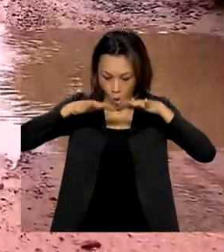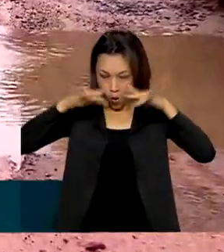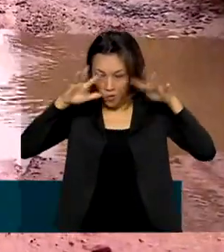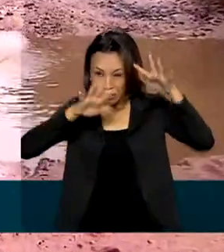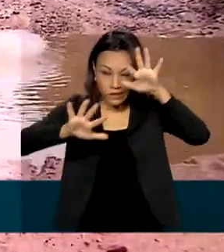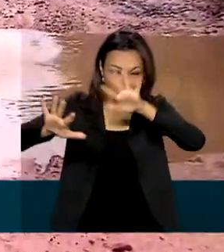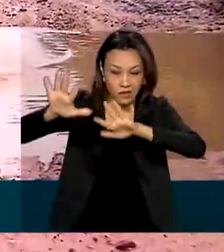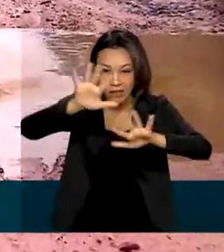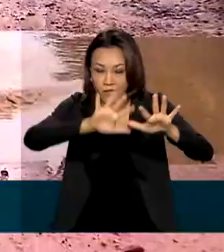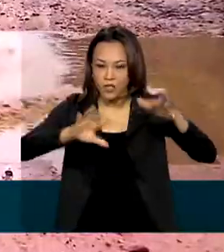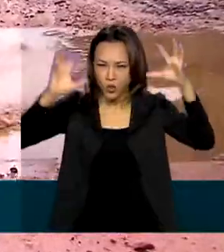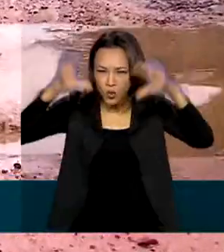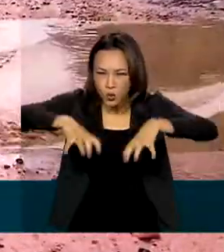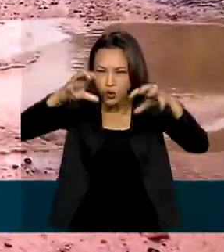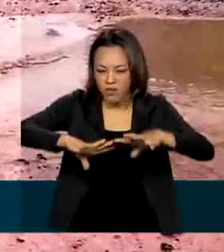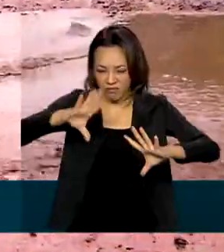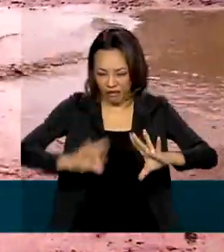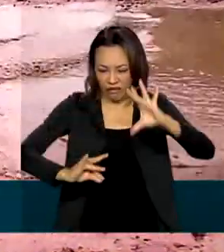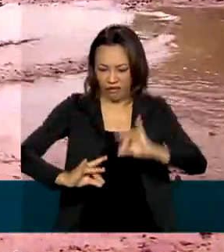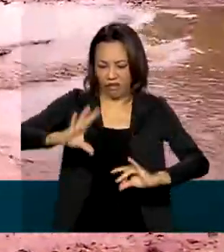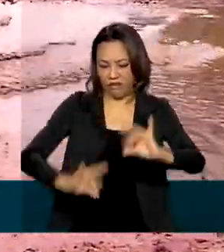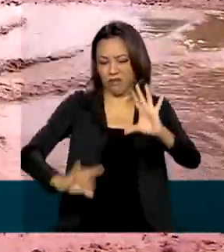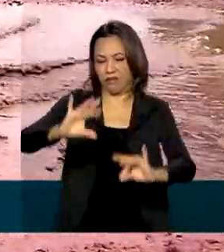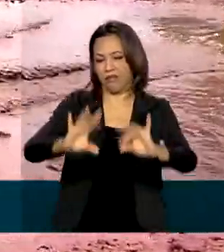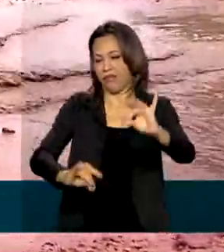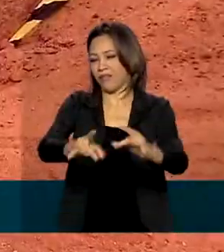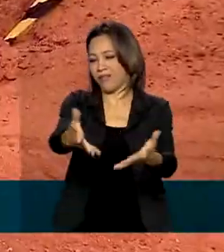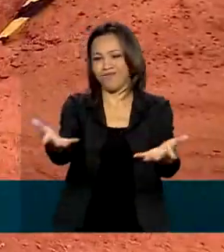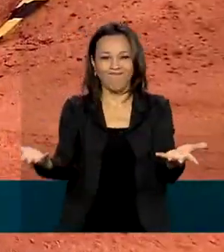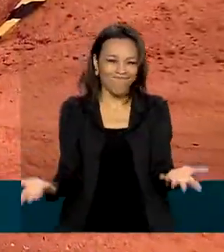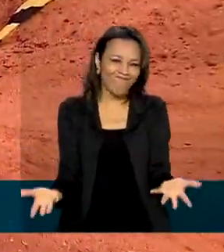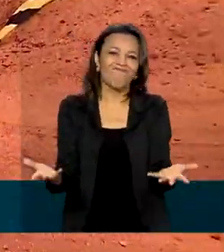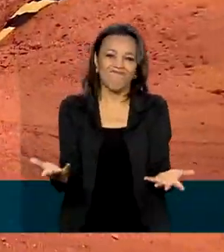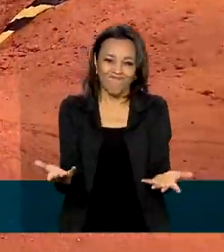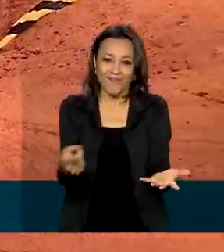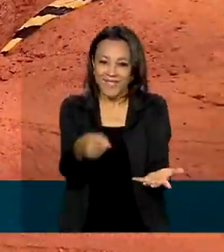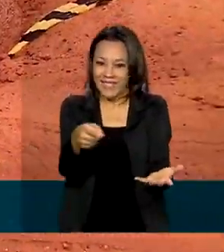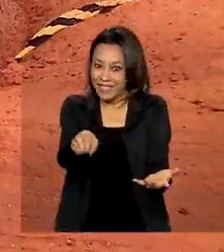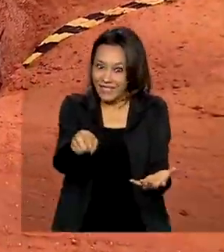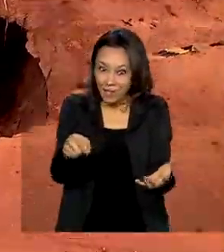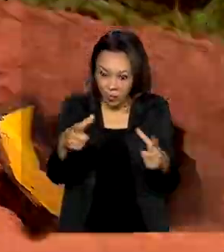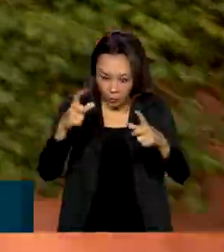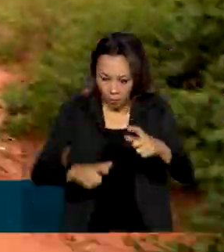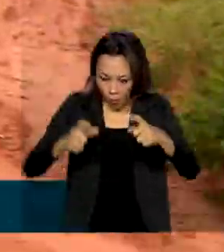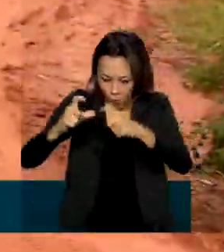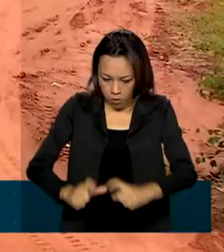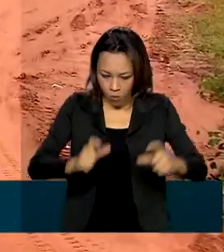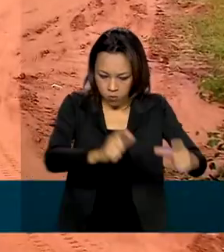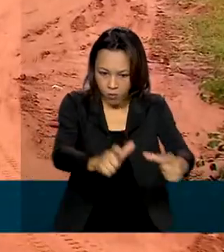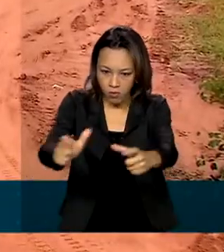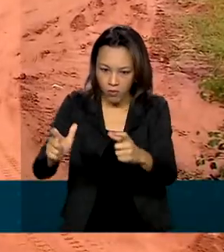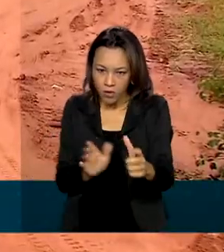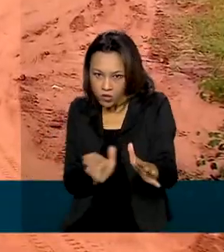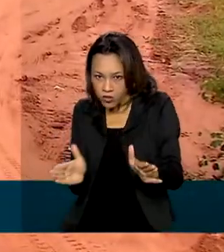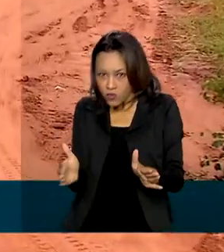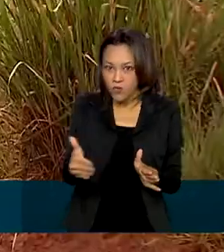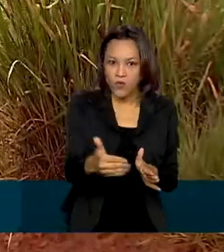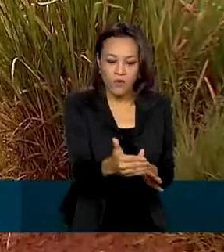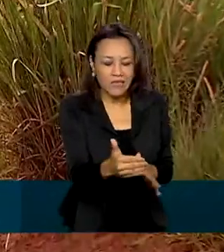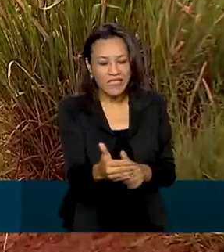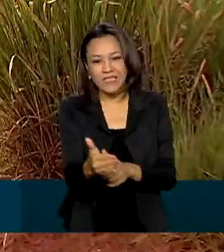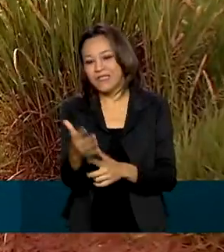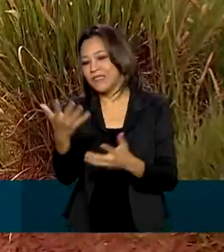vista. Na chuva, a lama é companheira inevitável. E numa combinação de buraco e curva fechada, o